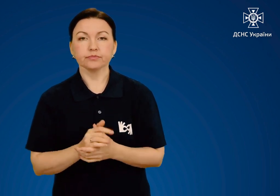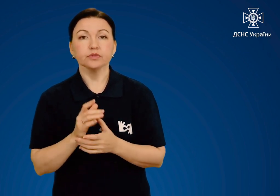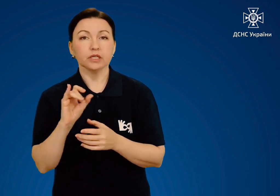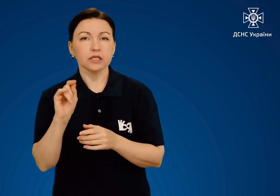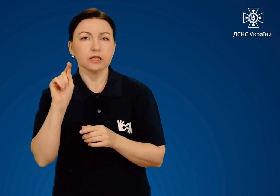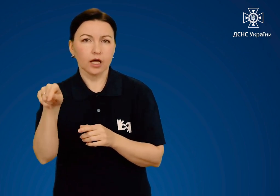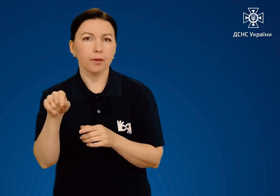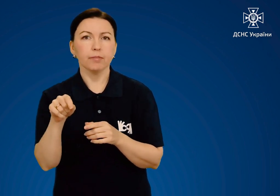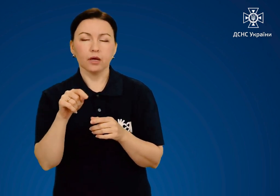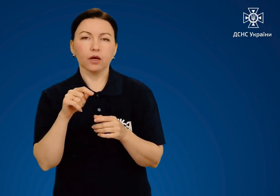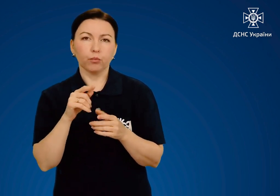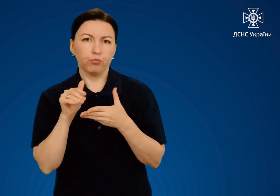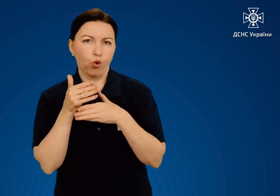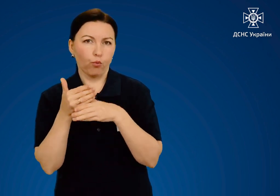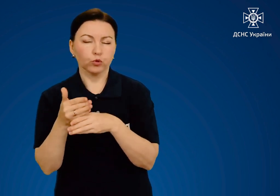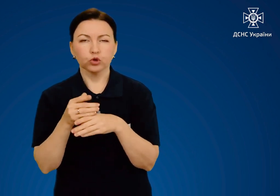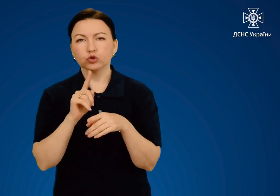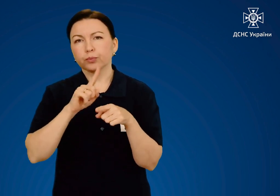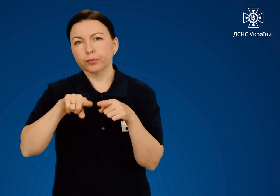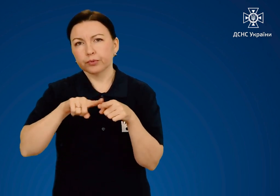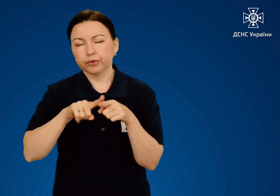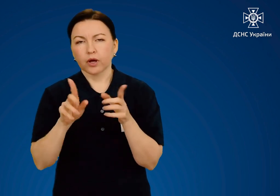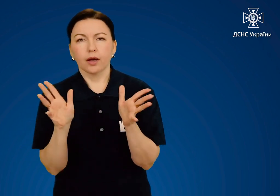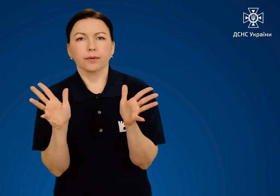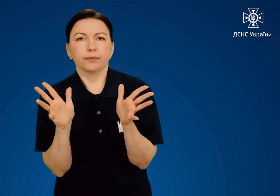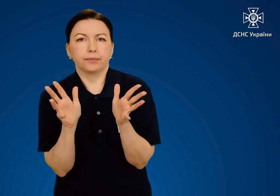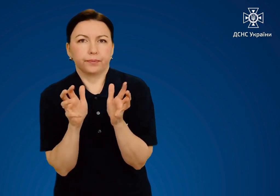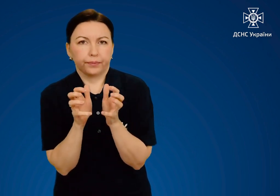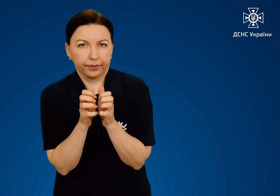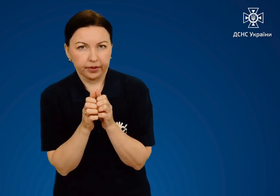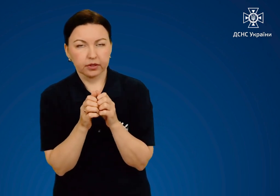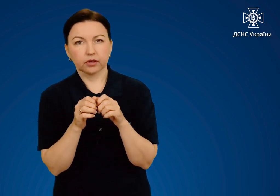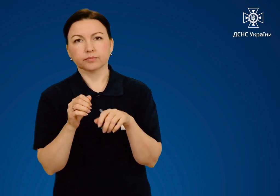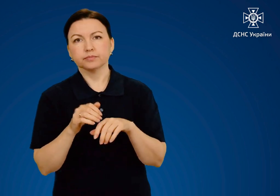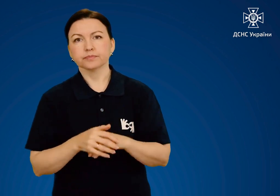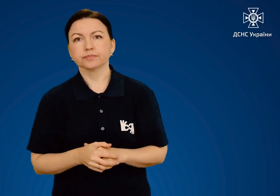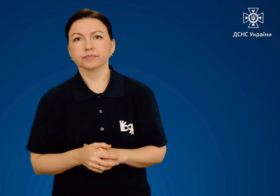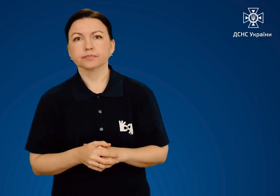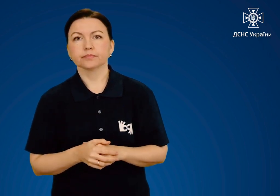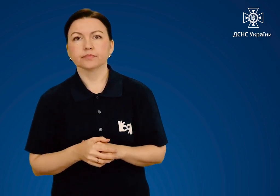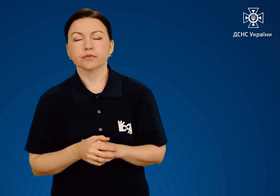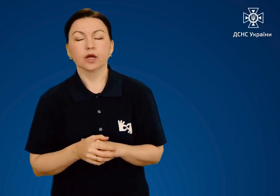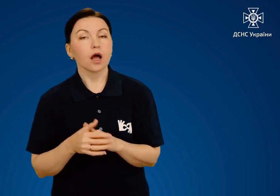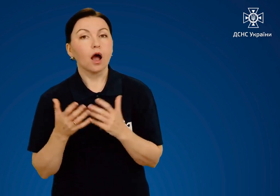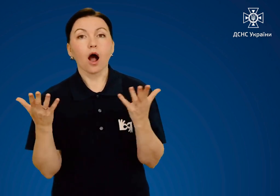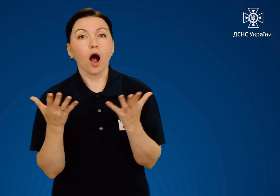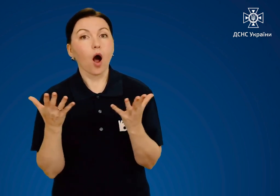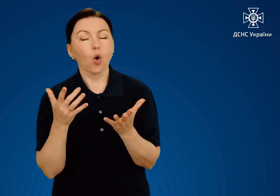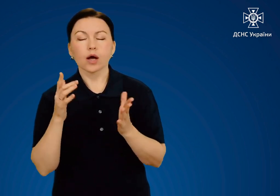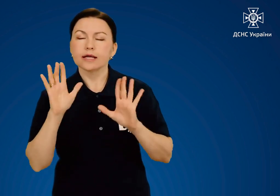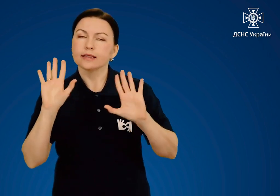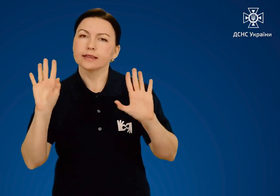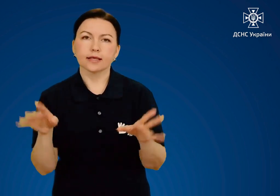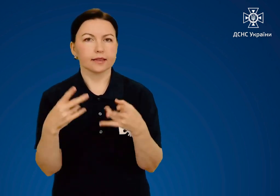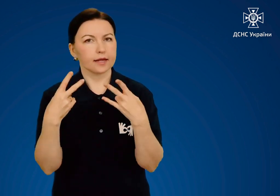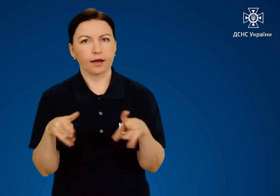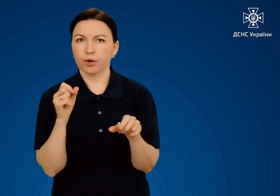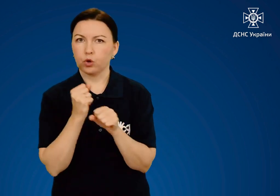процесу і якнайшвидше загоєння ураженої ділянки. ЧОГО НЕ СЛІД